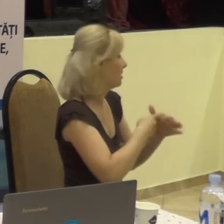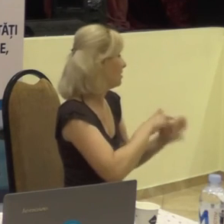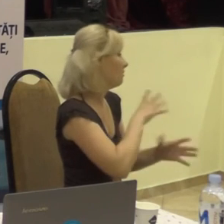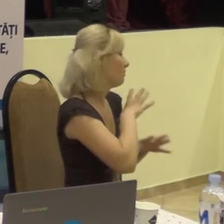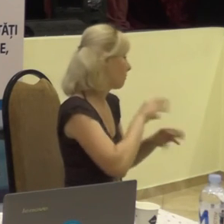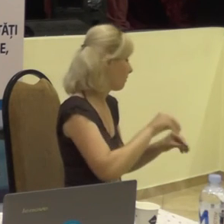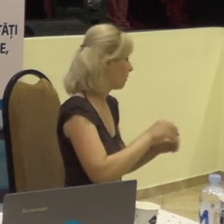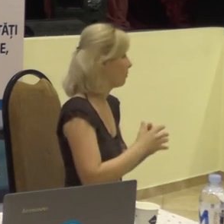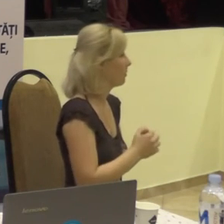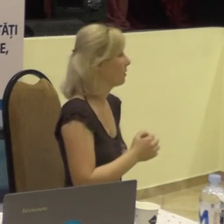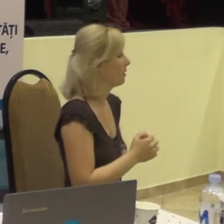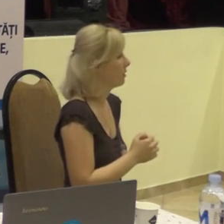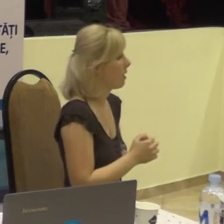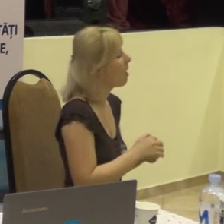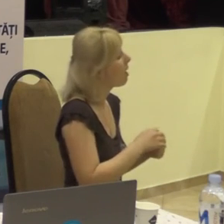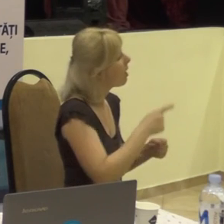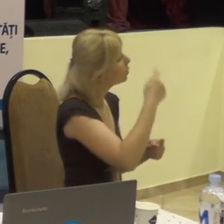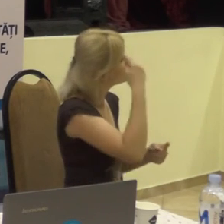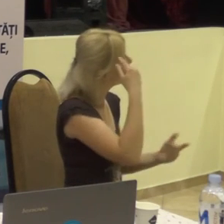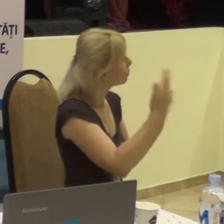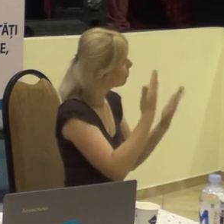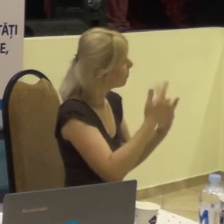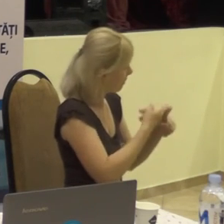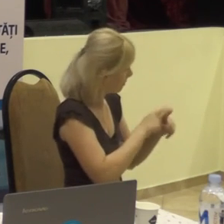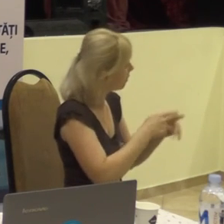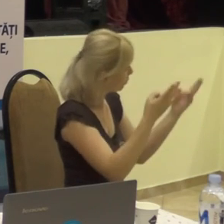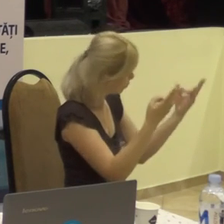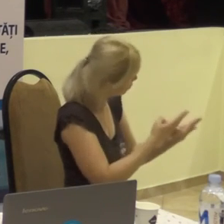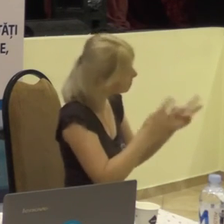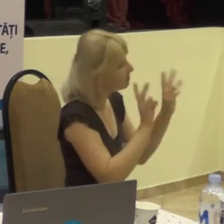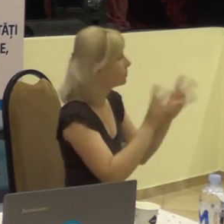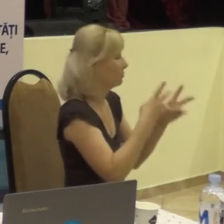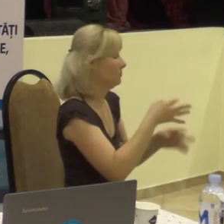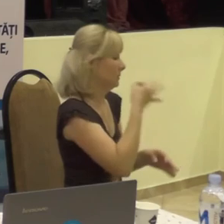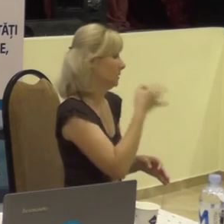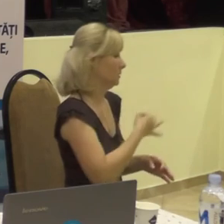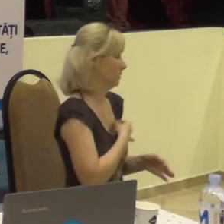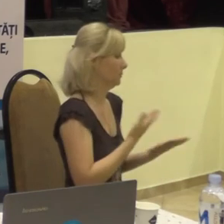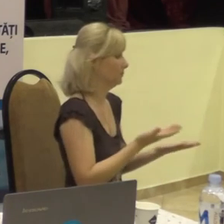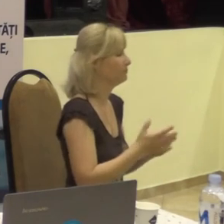dacă credeți că ele sunt necesare, așa mai departe. Vă rog.